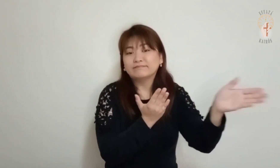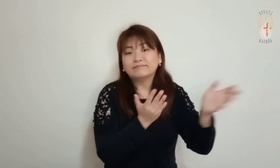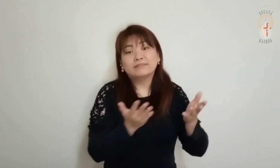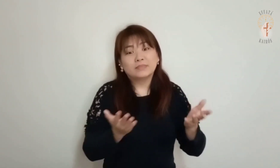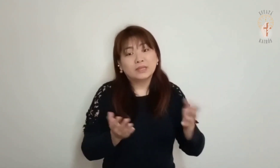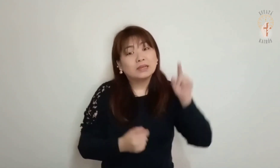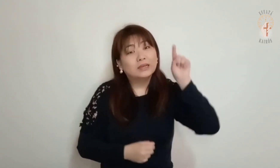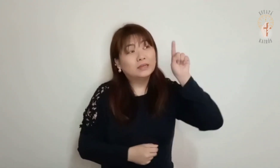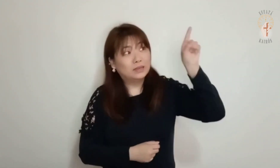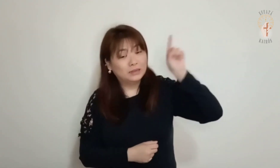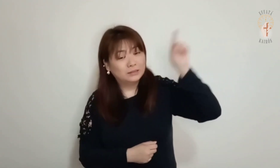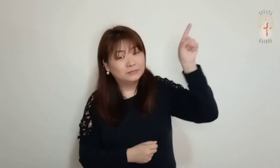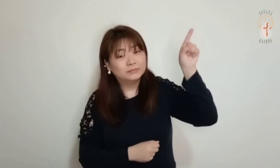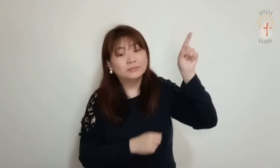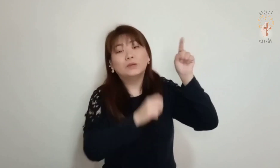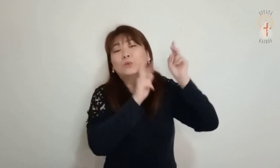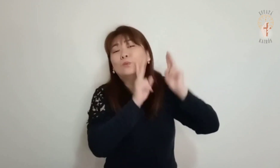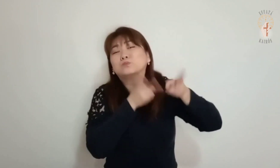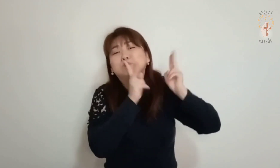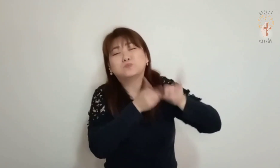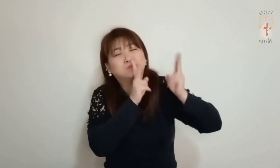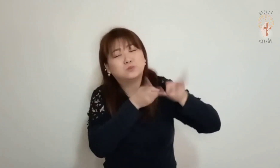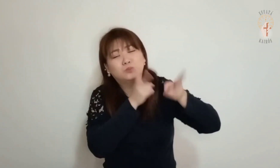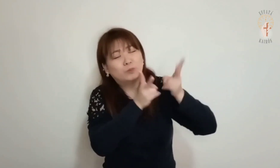Ele permanece fiel